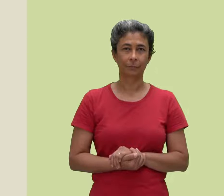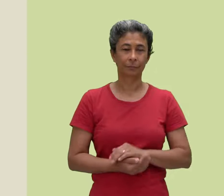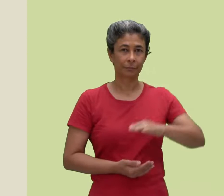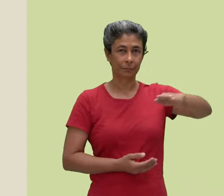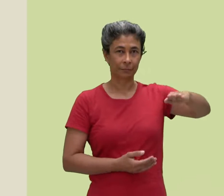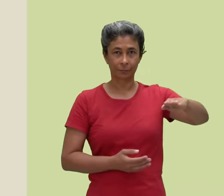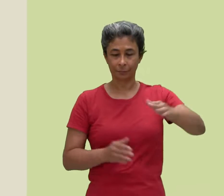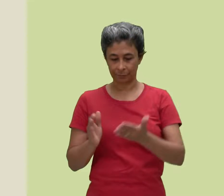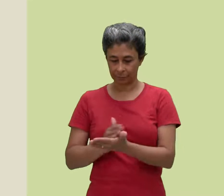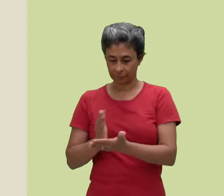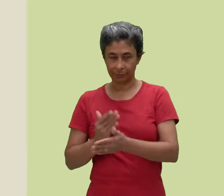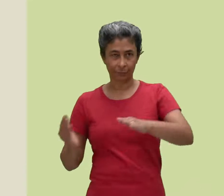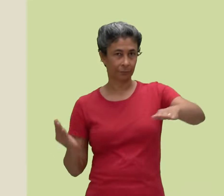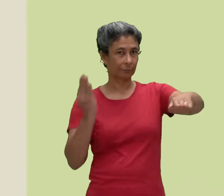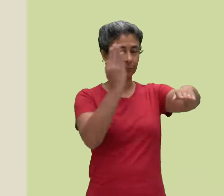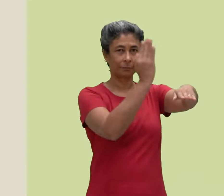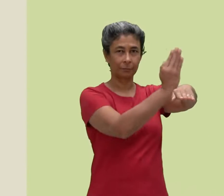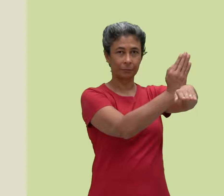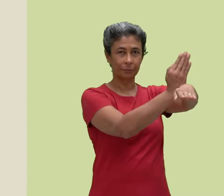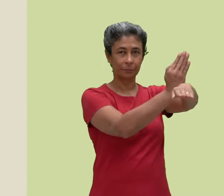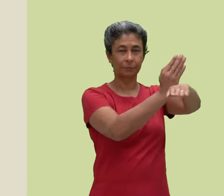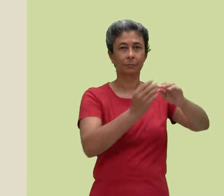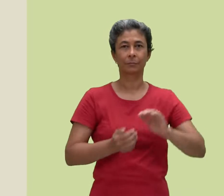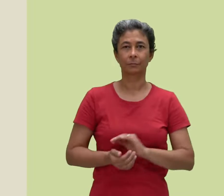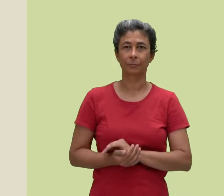Colocar o livro na prateleira.